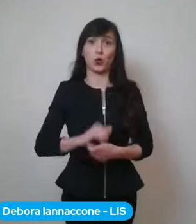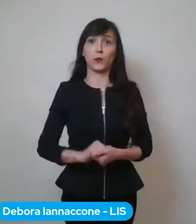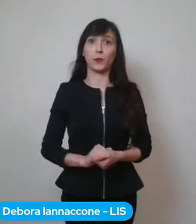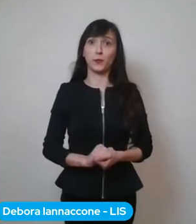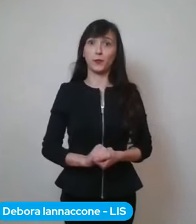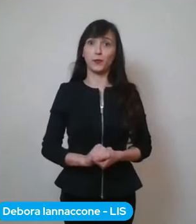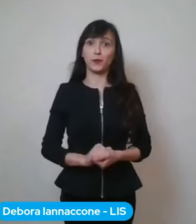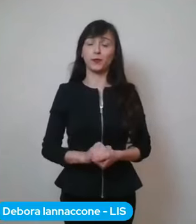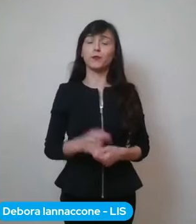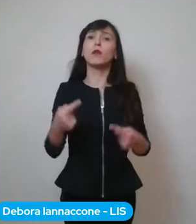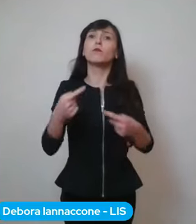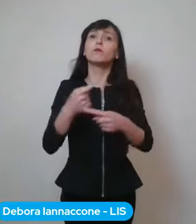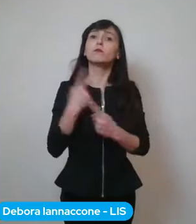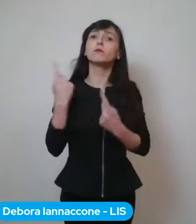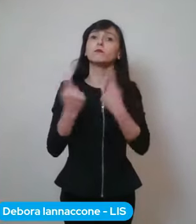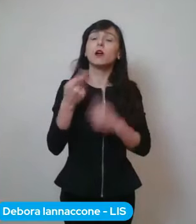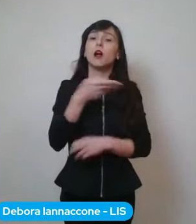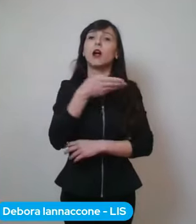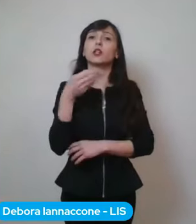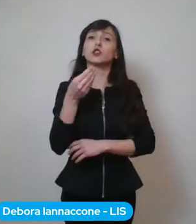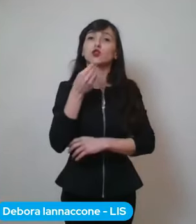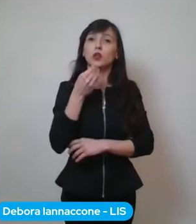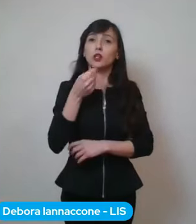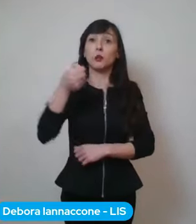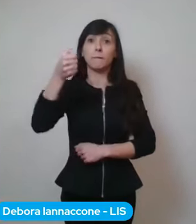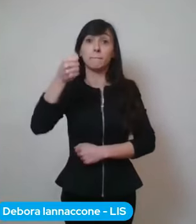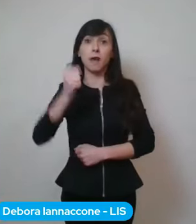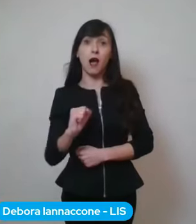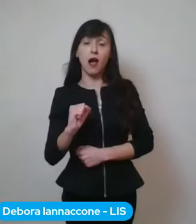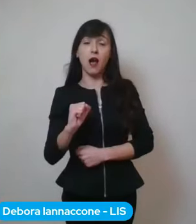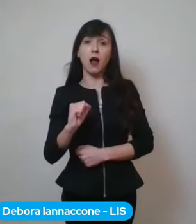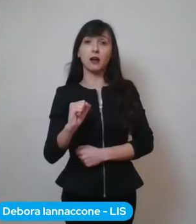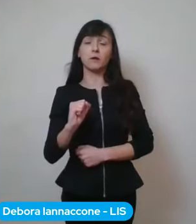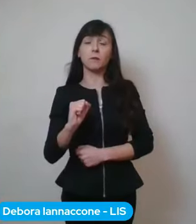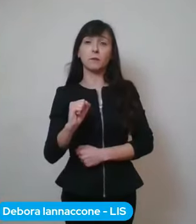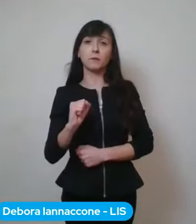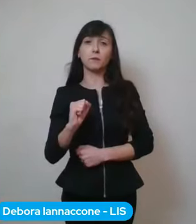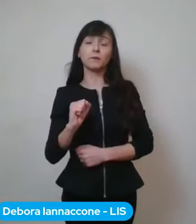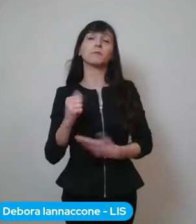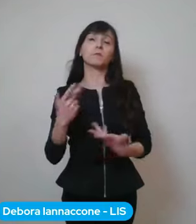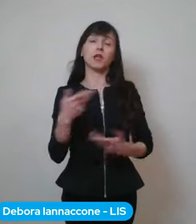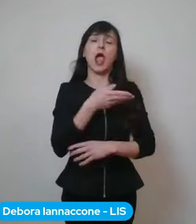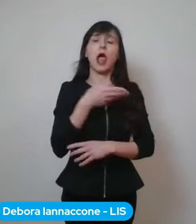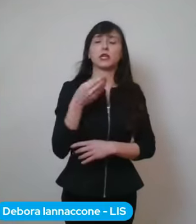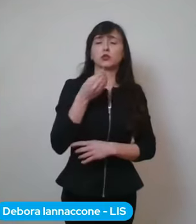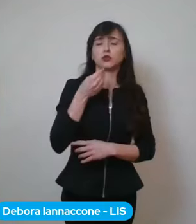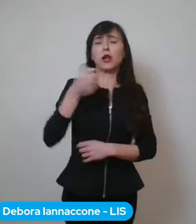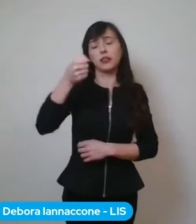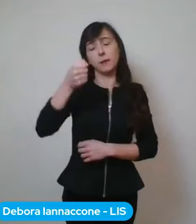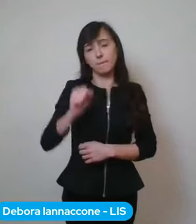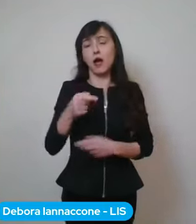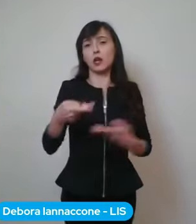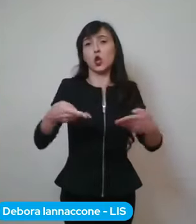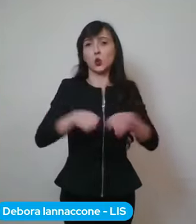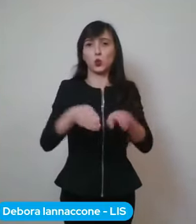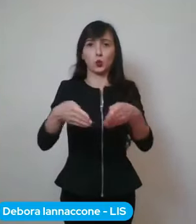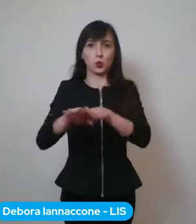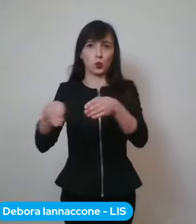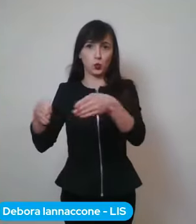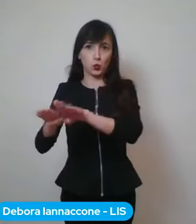la ristorazione e i bar, di fatto i ristoranti e i bar restano chiusi,